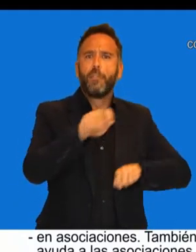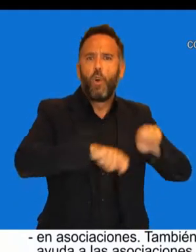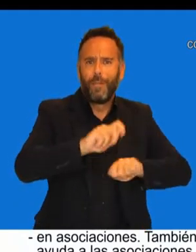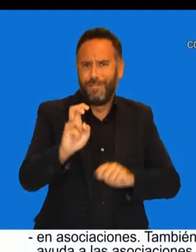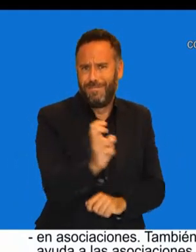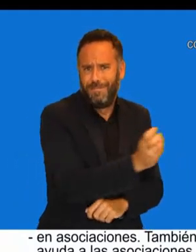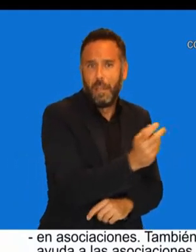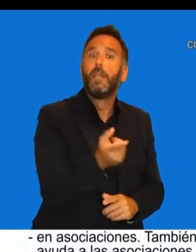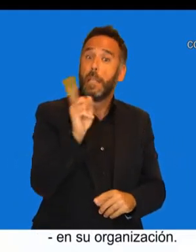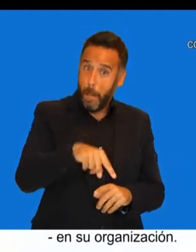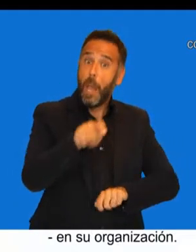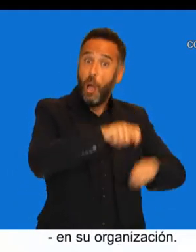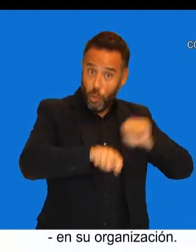a las asociaciones en su organización.